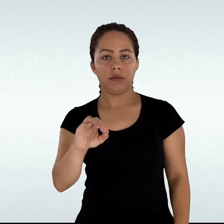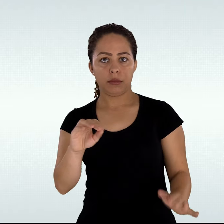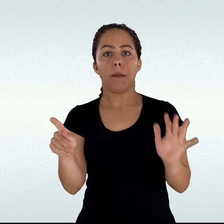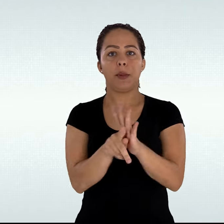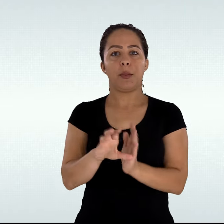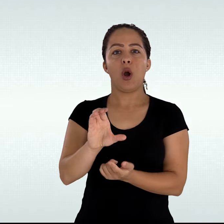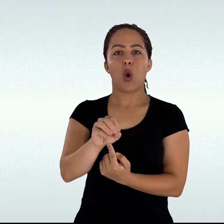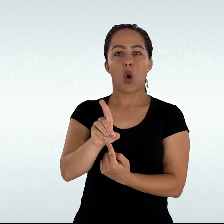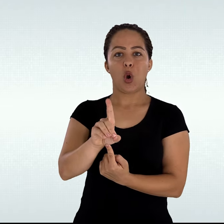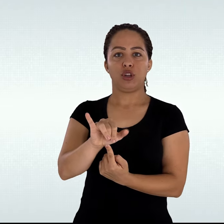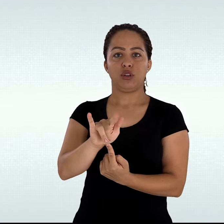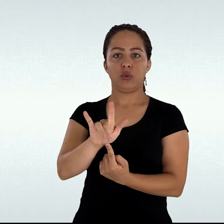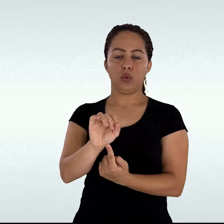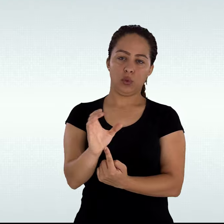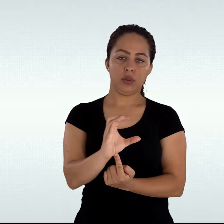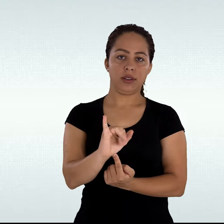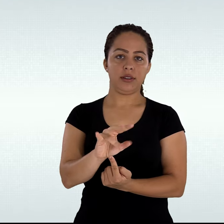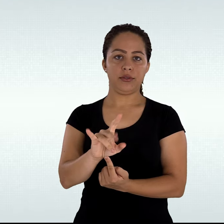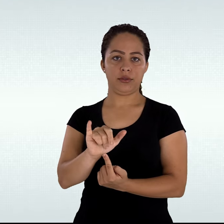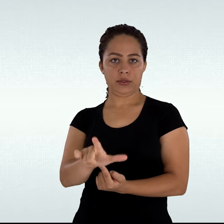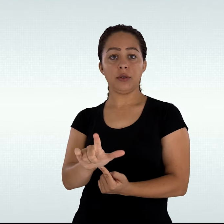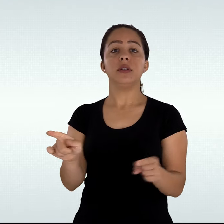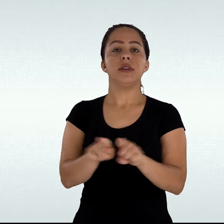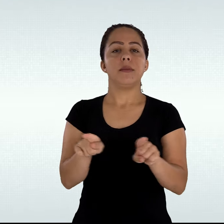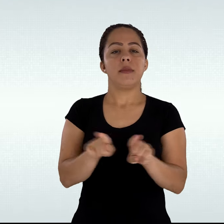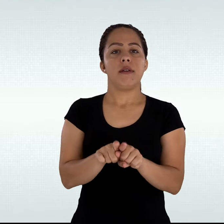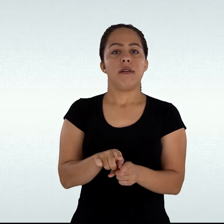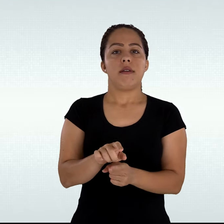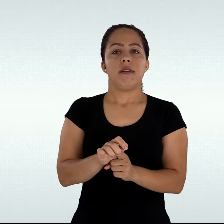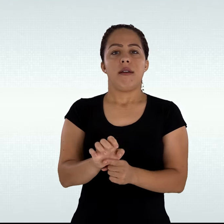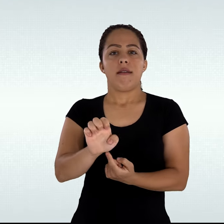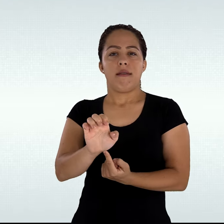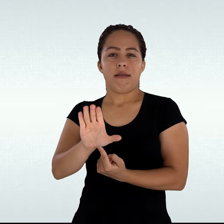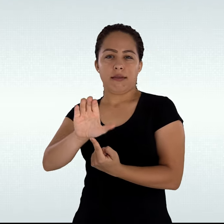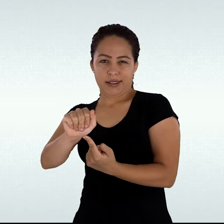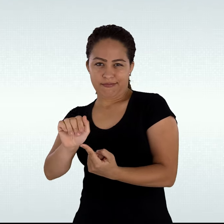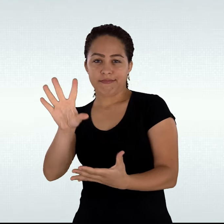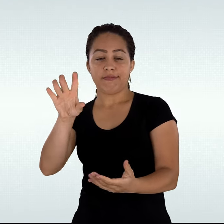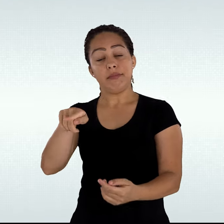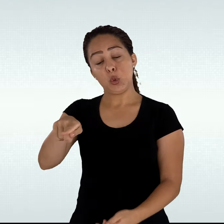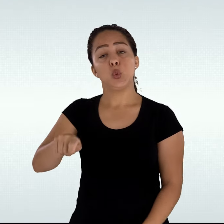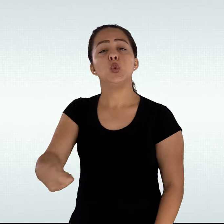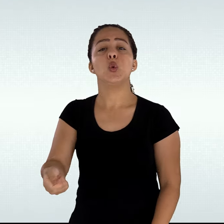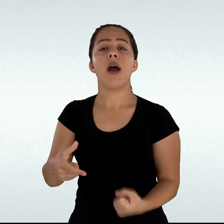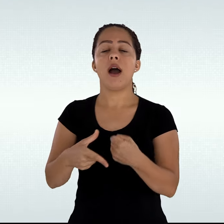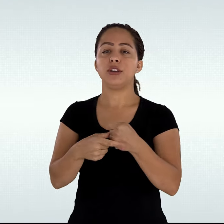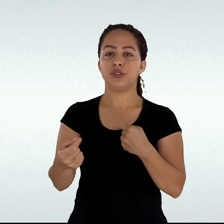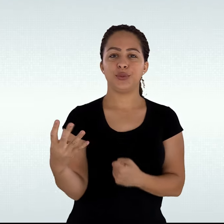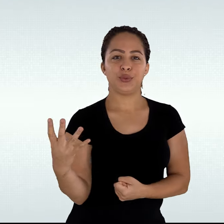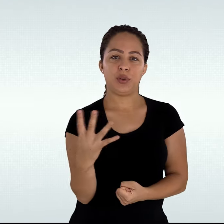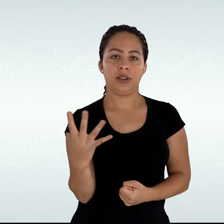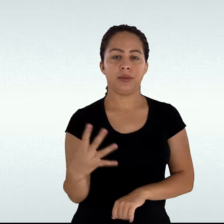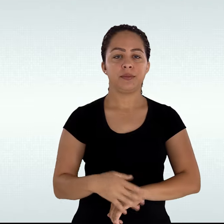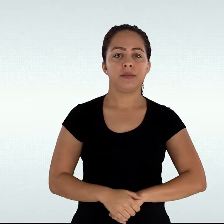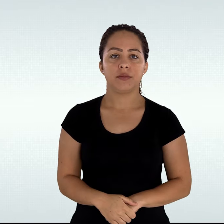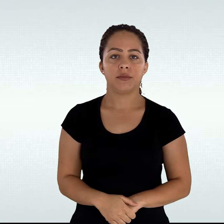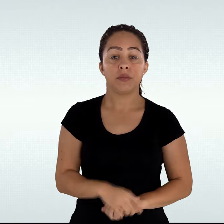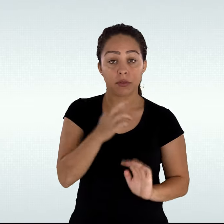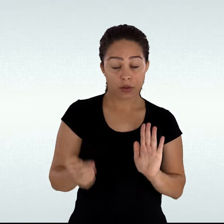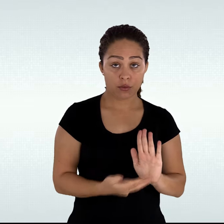1690 do Código Civil e no Estatuto da Criança e do Adolescente. Artigo 4º